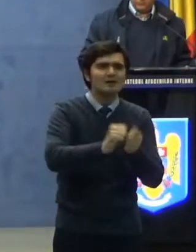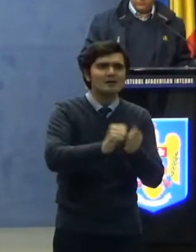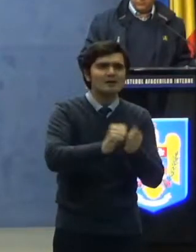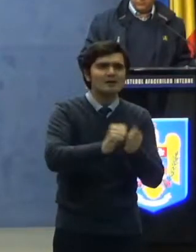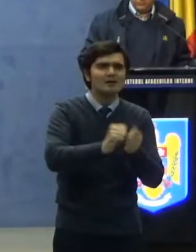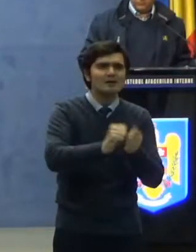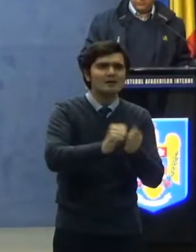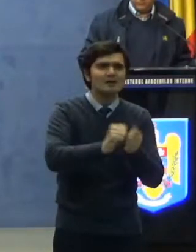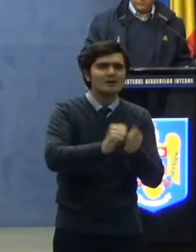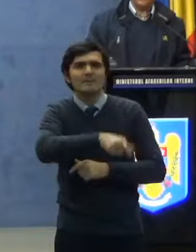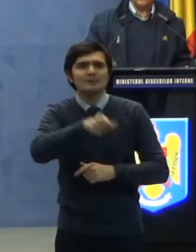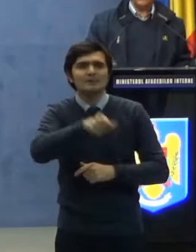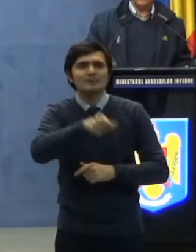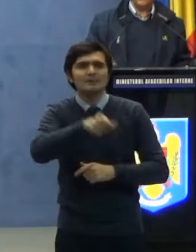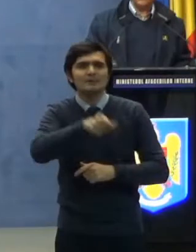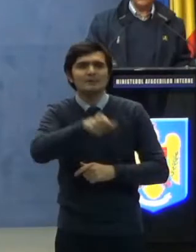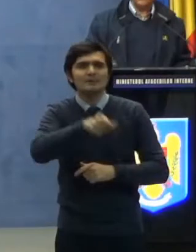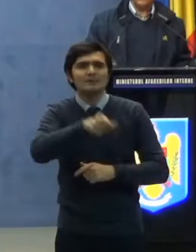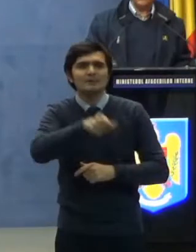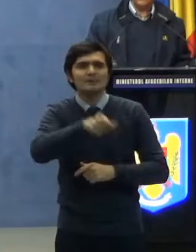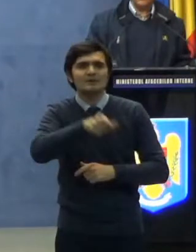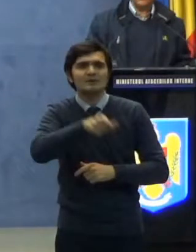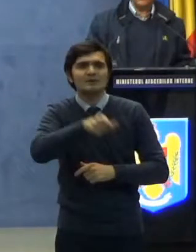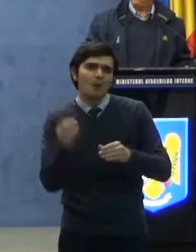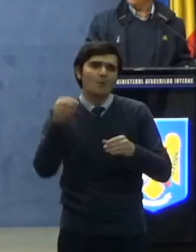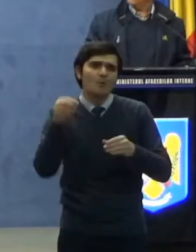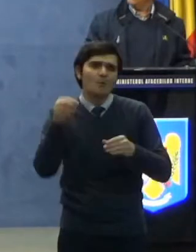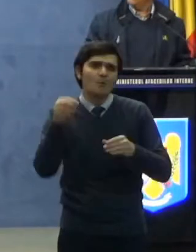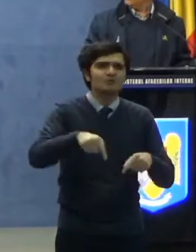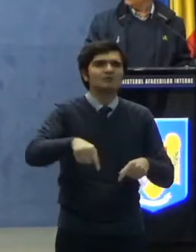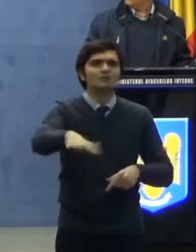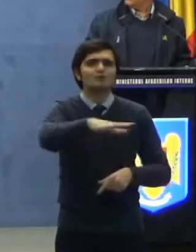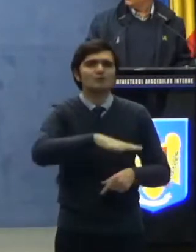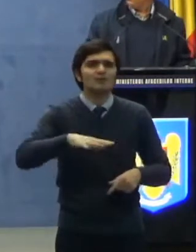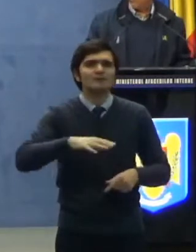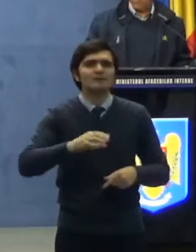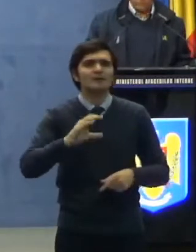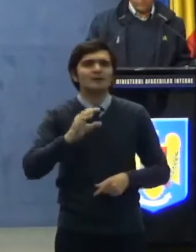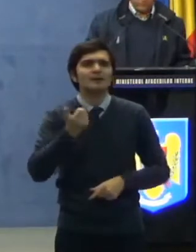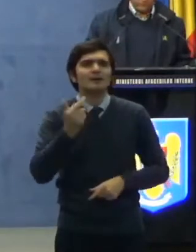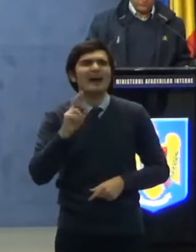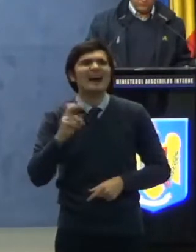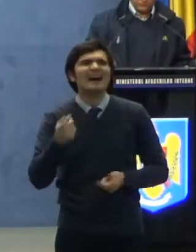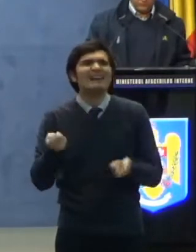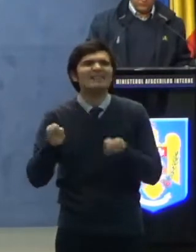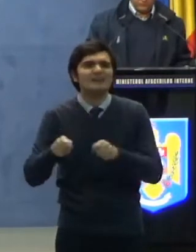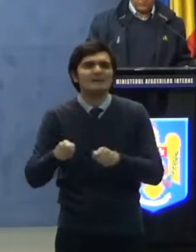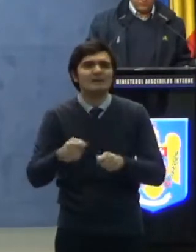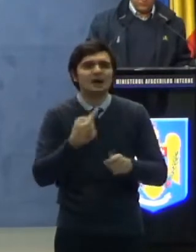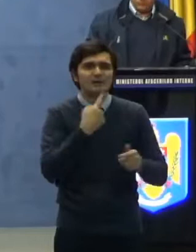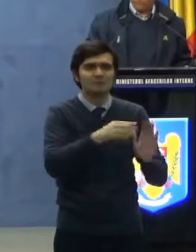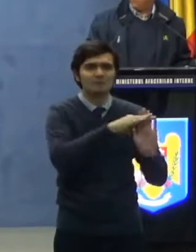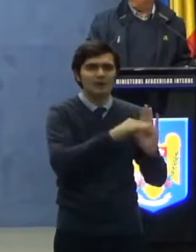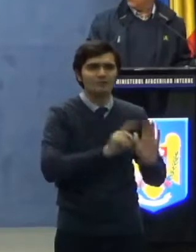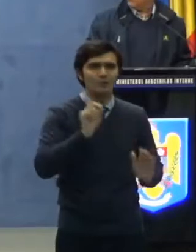persoanelor în sau din zona de carantină prevăzută la articolul 1.